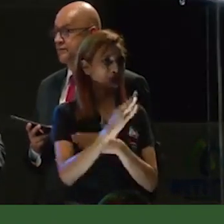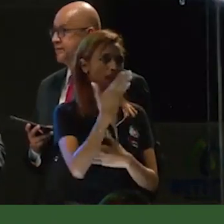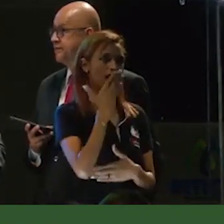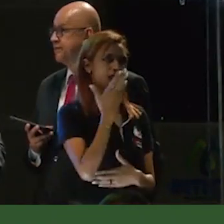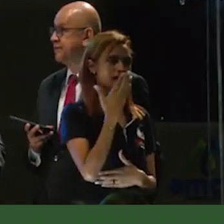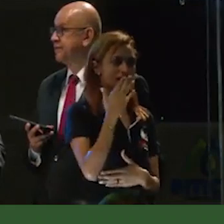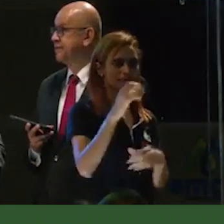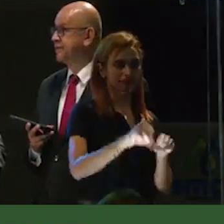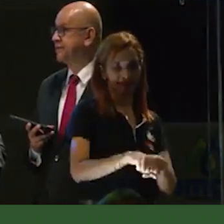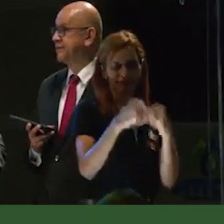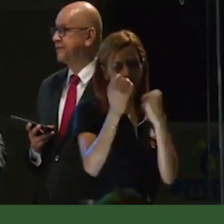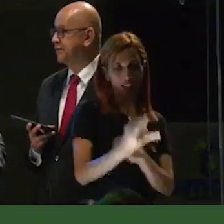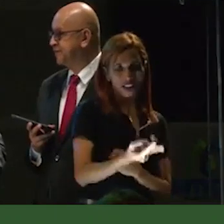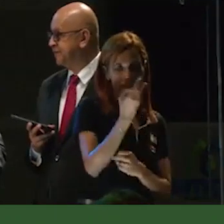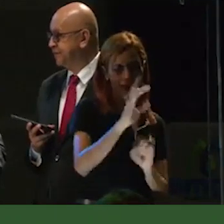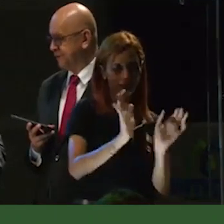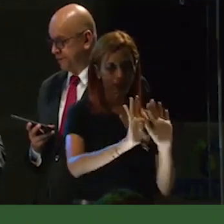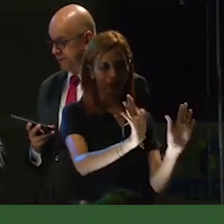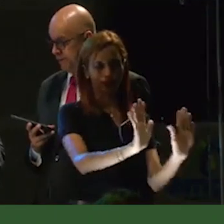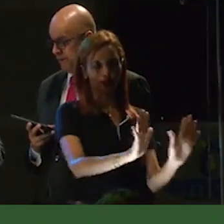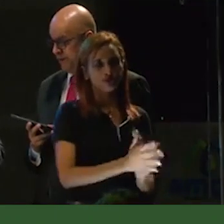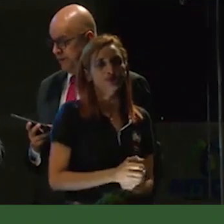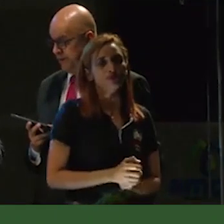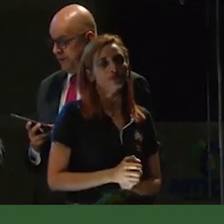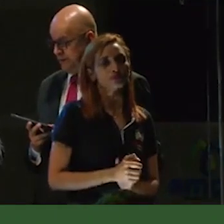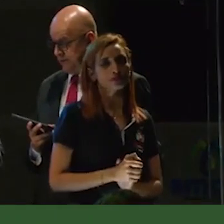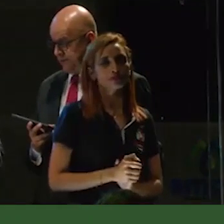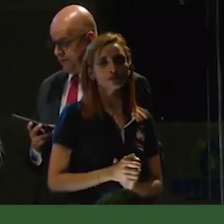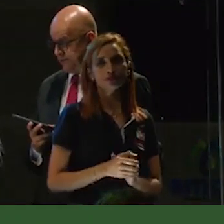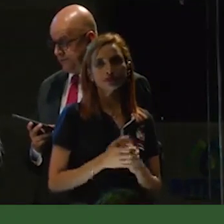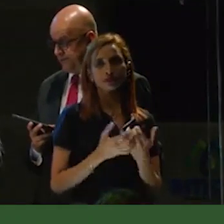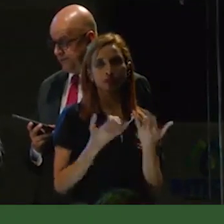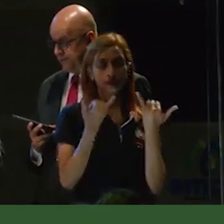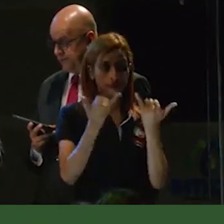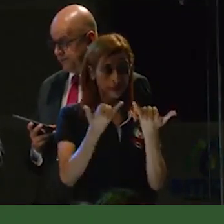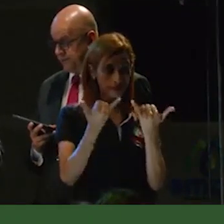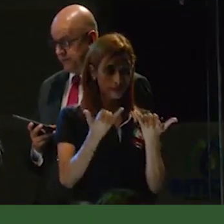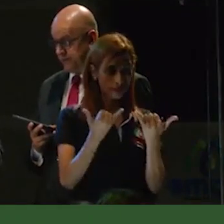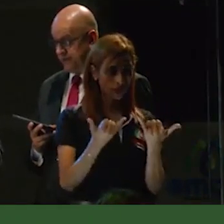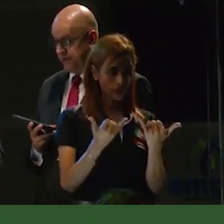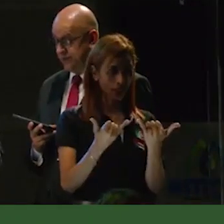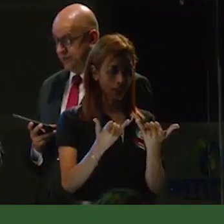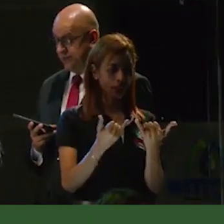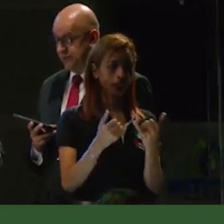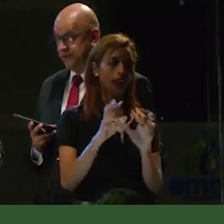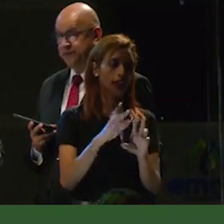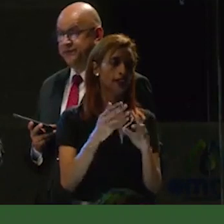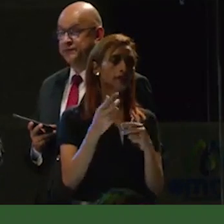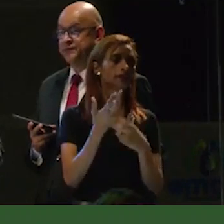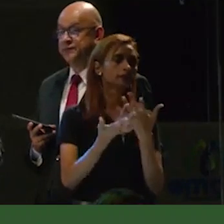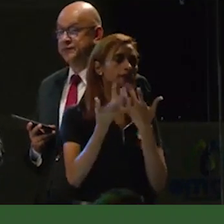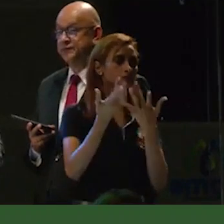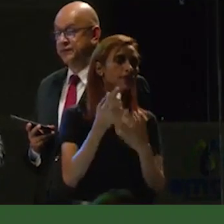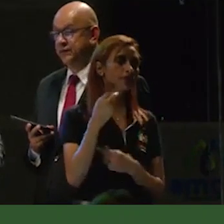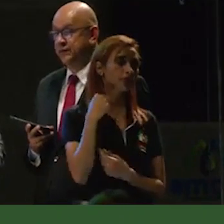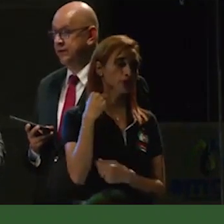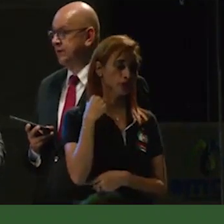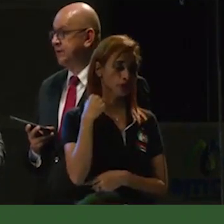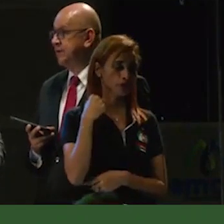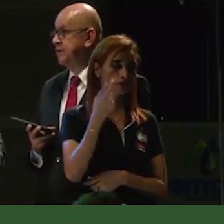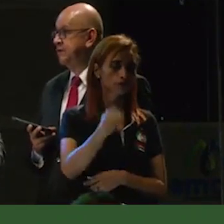por ende para su empresa, empresas públicas de Calarcá. Es por esto que actualmente y hasta el mes de noviembre de 2022,